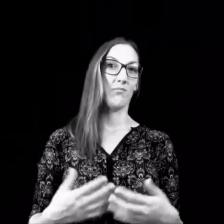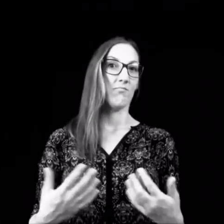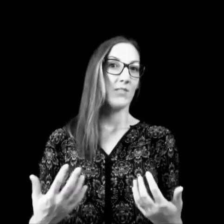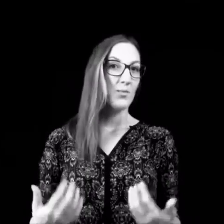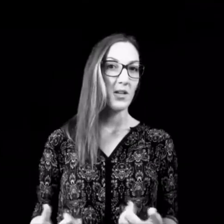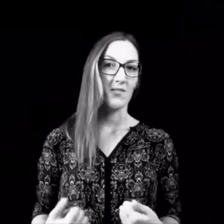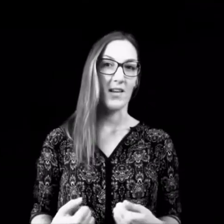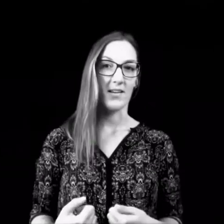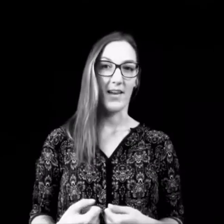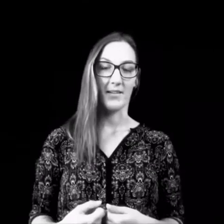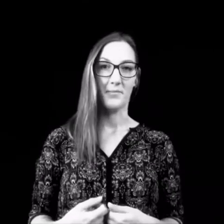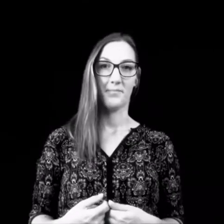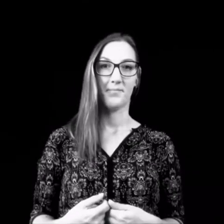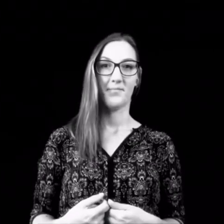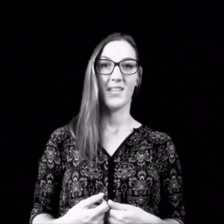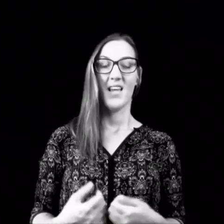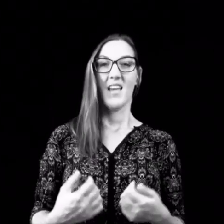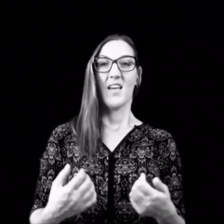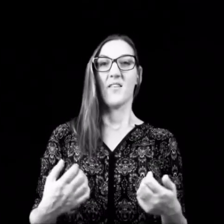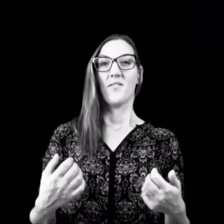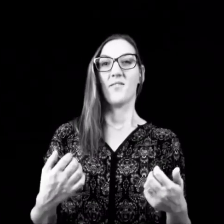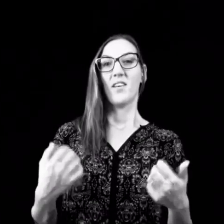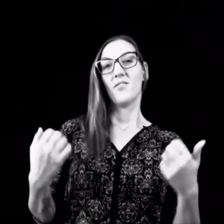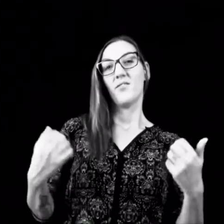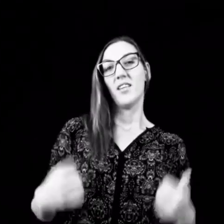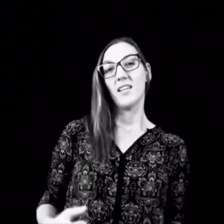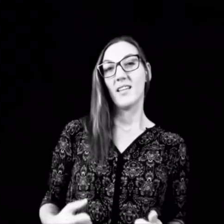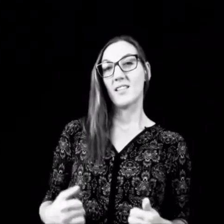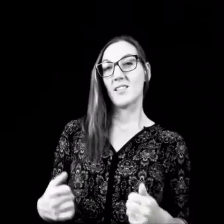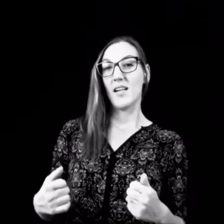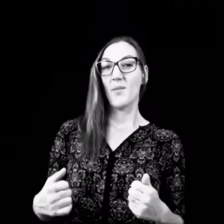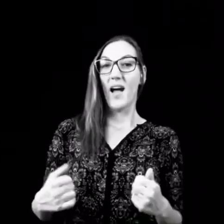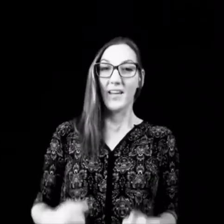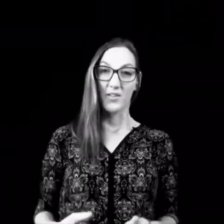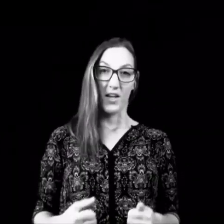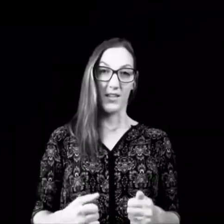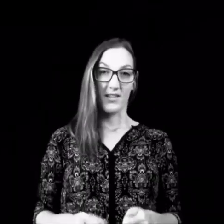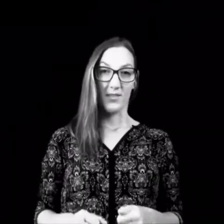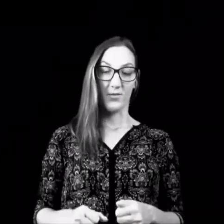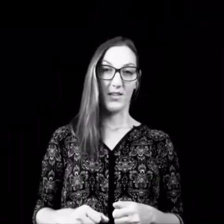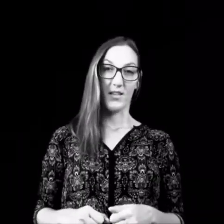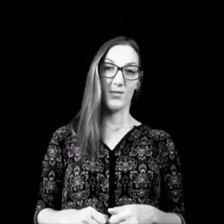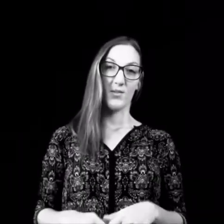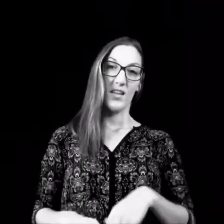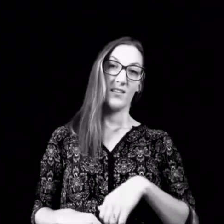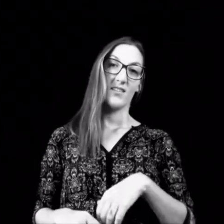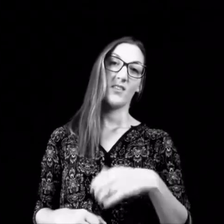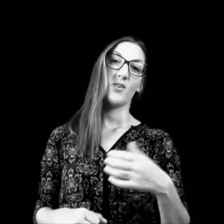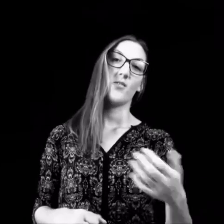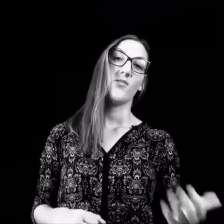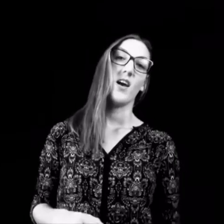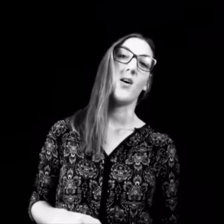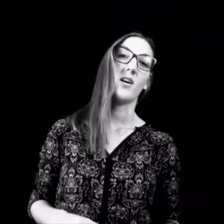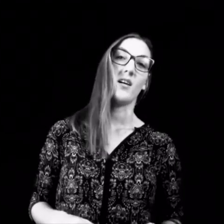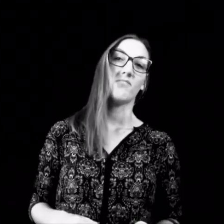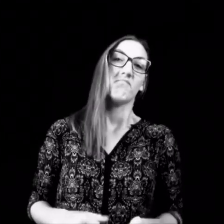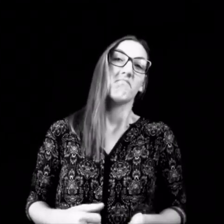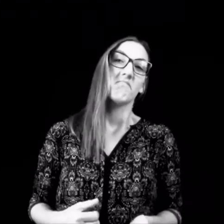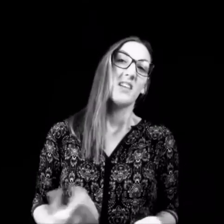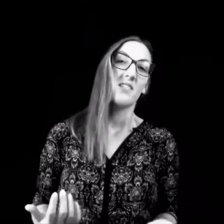das möchten wir ja gerne. Wenn wir jetzt selber eingeschränkt sind in unserer Gesundheit, dann können wir auch, ja,